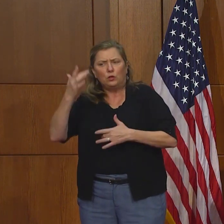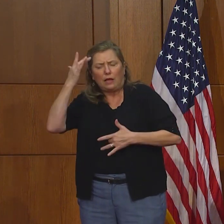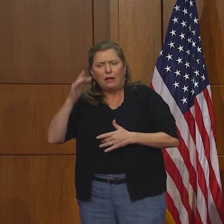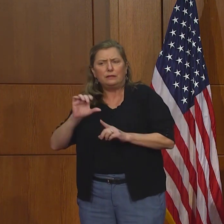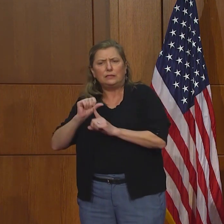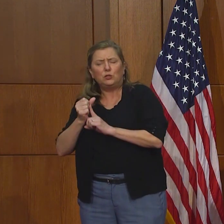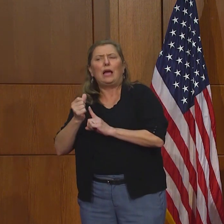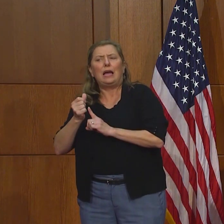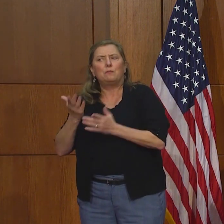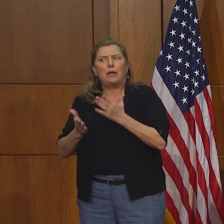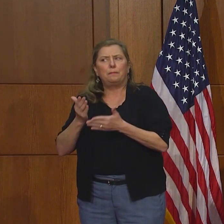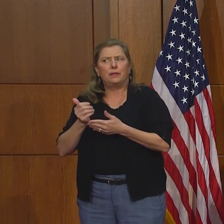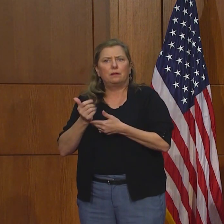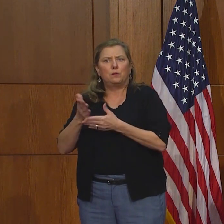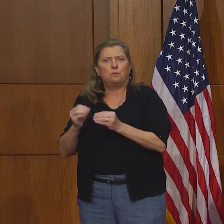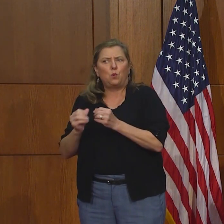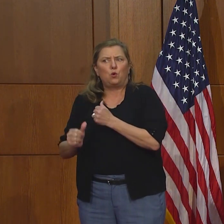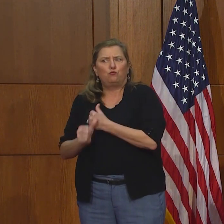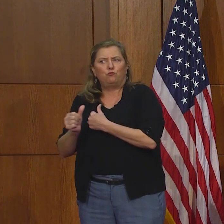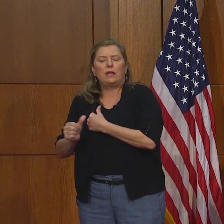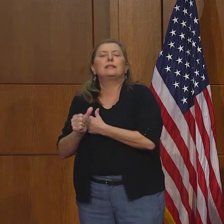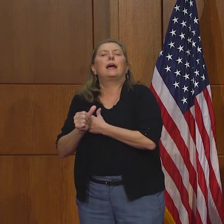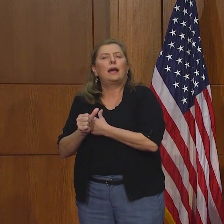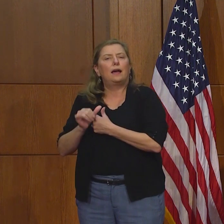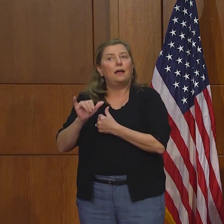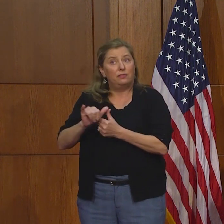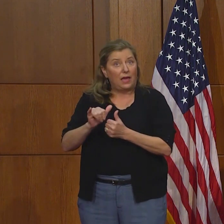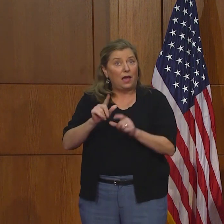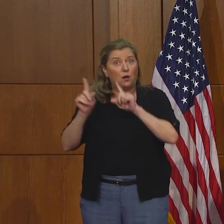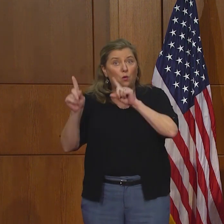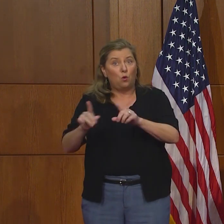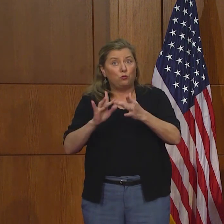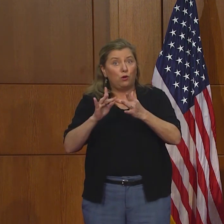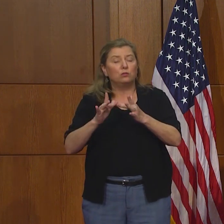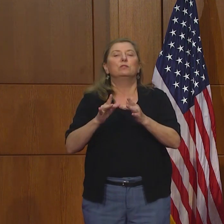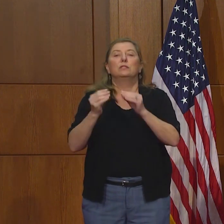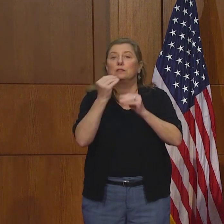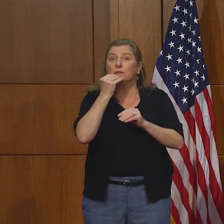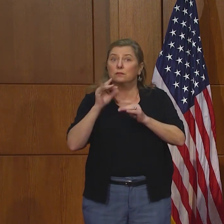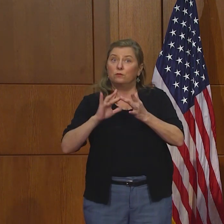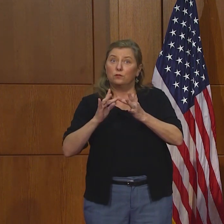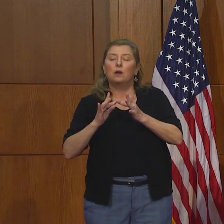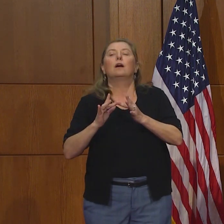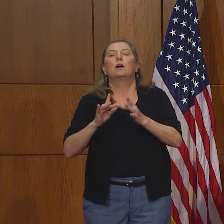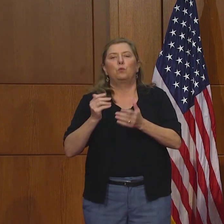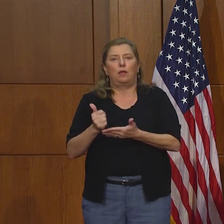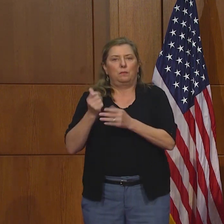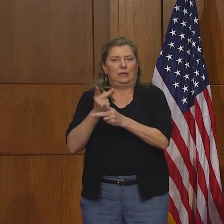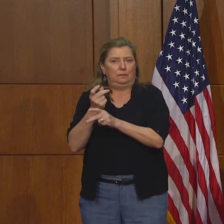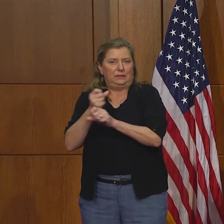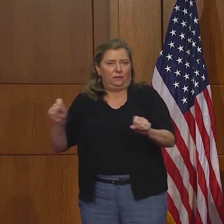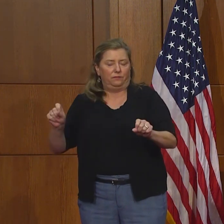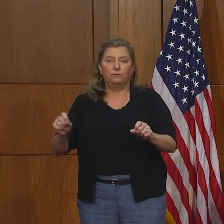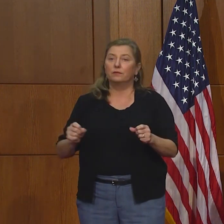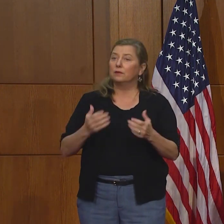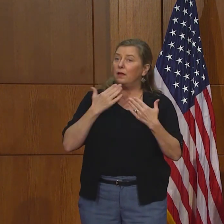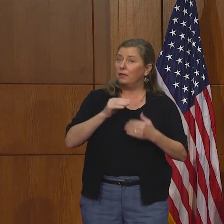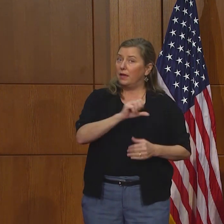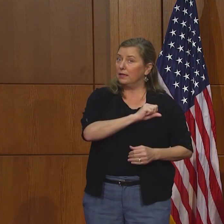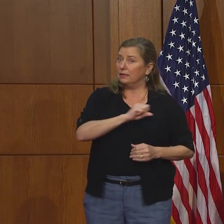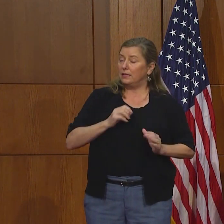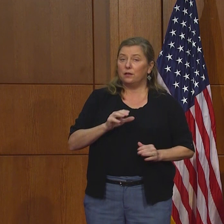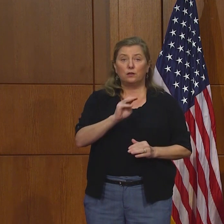riesgo, esto les va a ayudar a mantenerse más seguros. Quiero agradecerle a los senadores Tim Kaine y Mark Warren